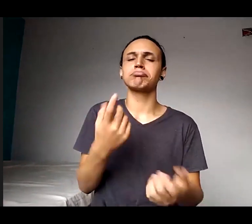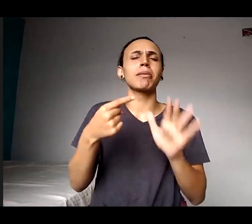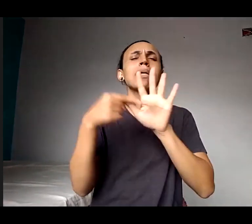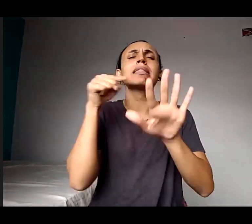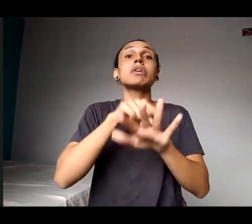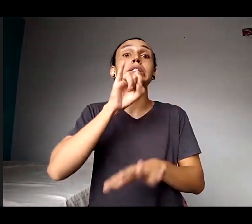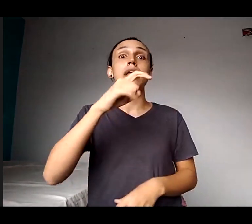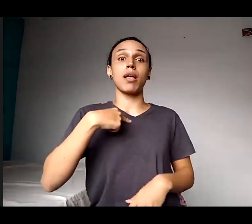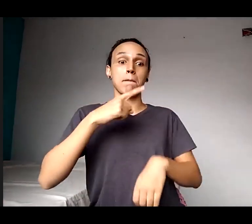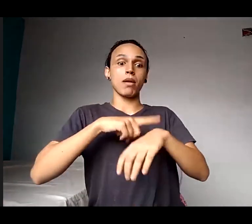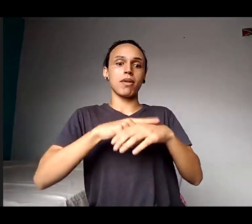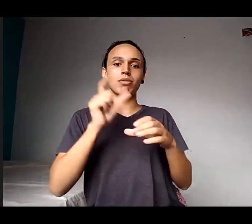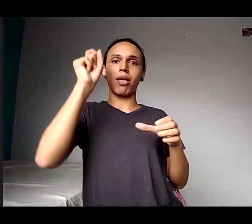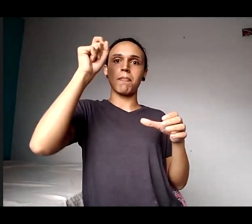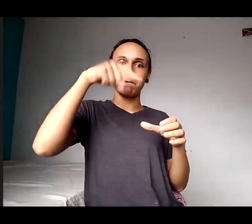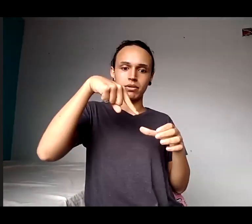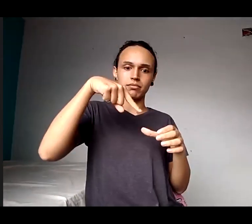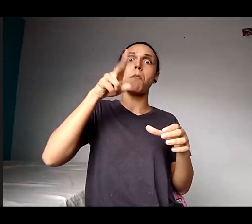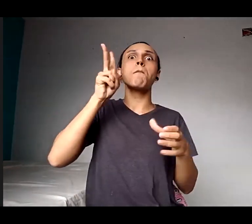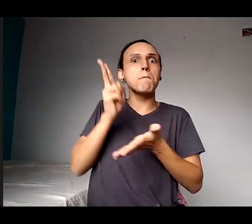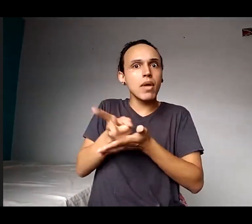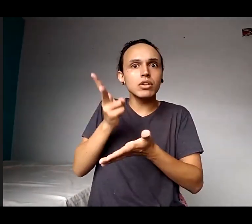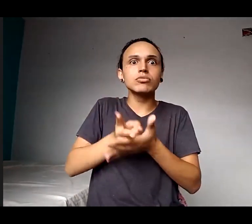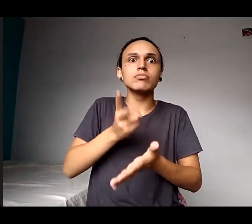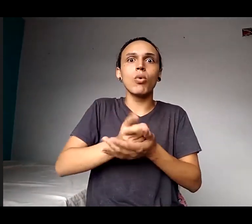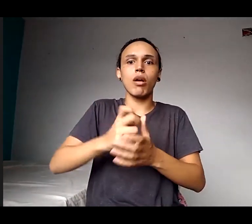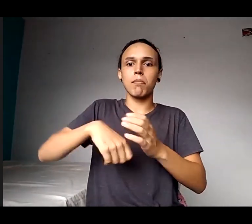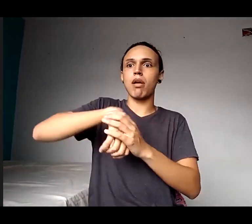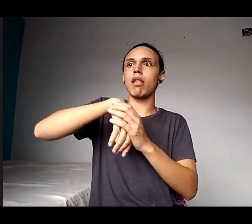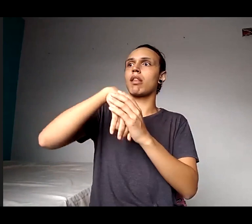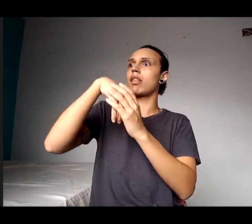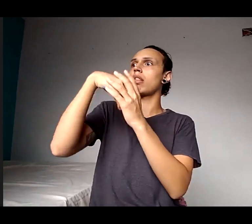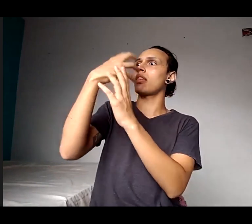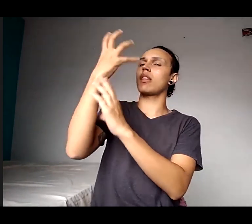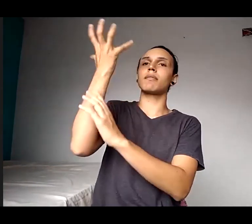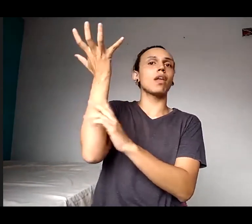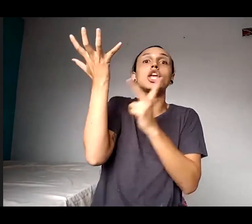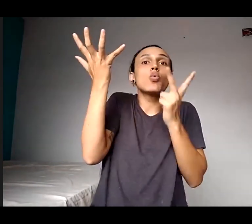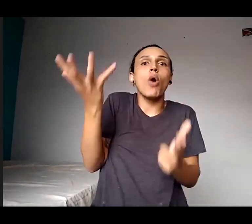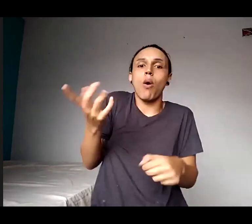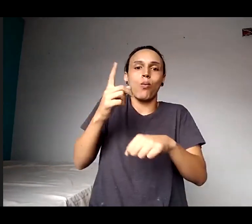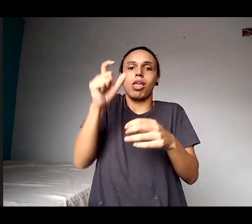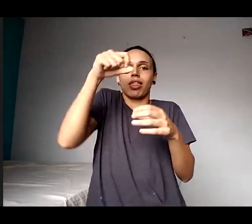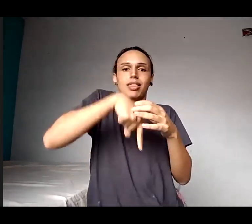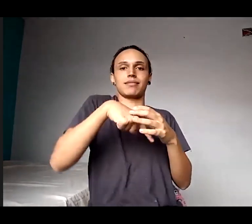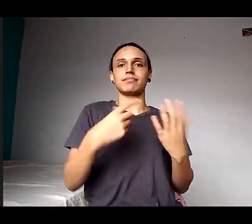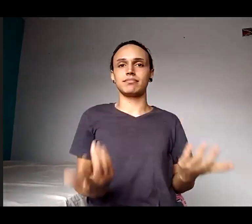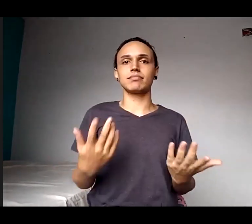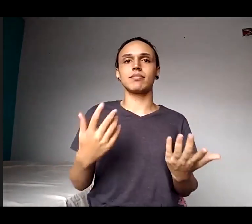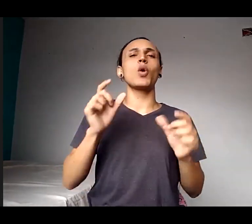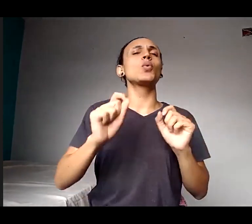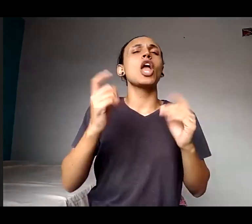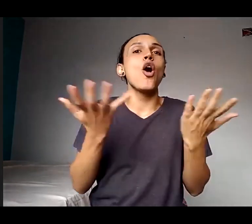o que eu planto hoje para colher depois é um contato mais íntimo com vocês, é um contato que me